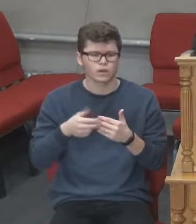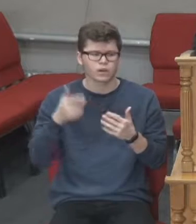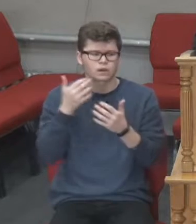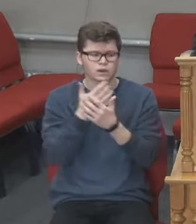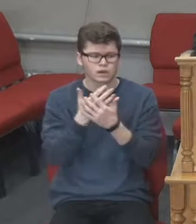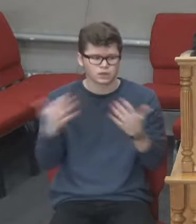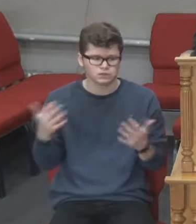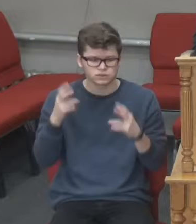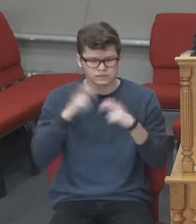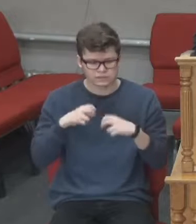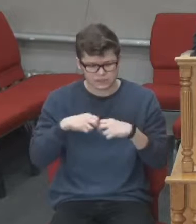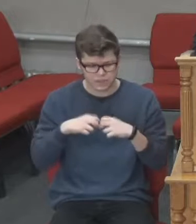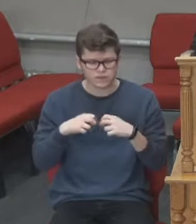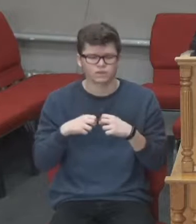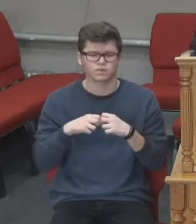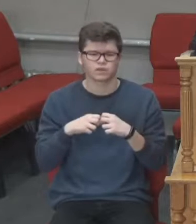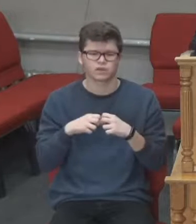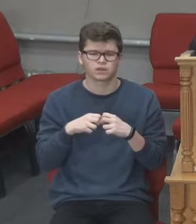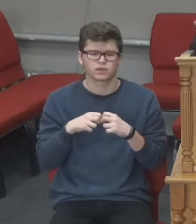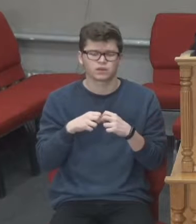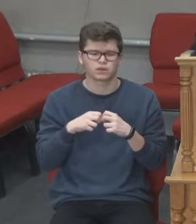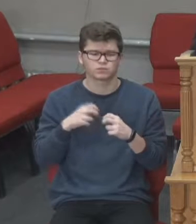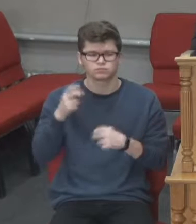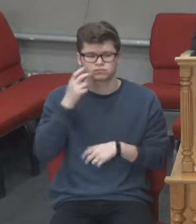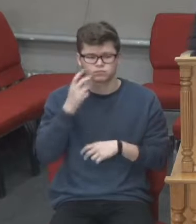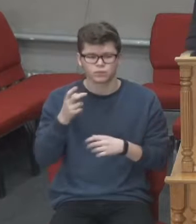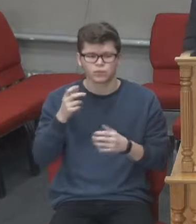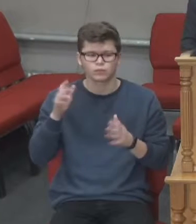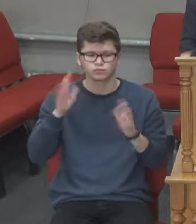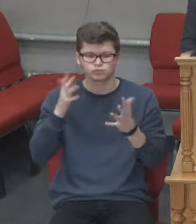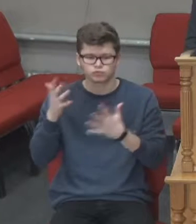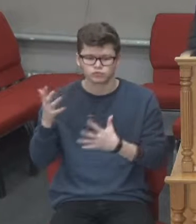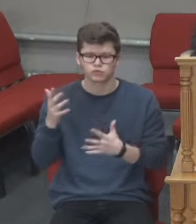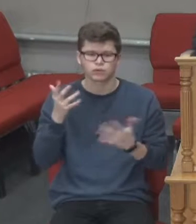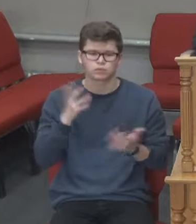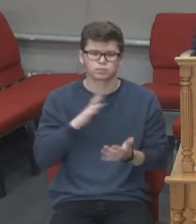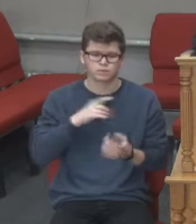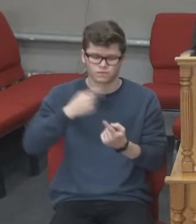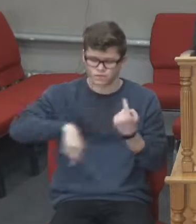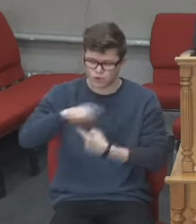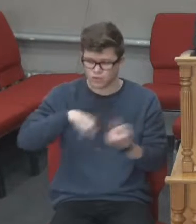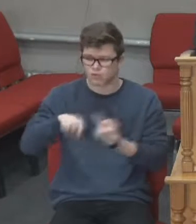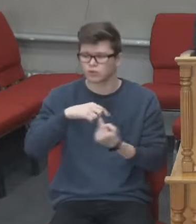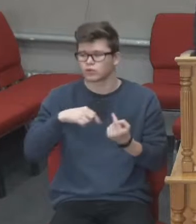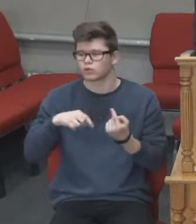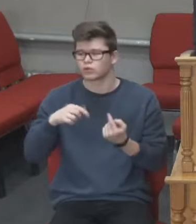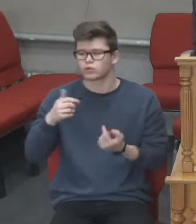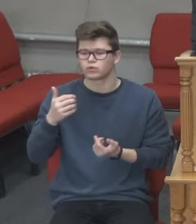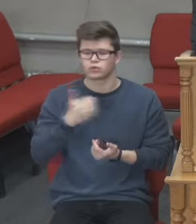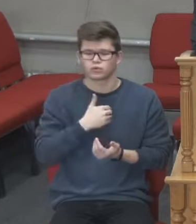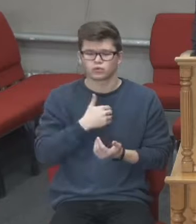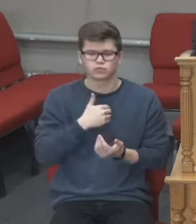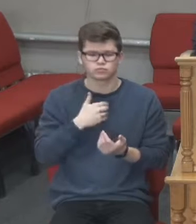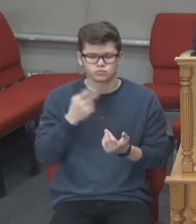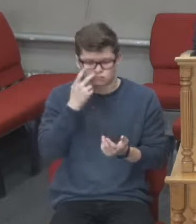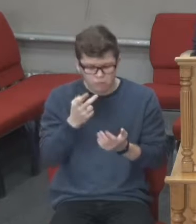дивлячись на події, котрі відбуваються навколо, хочуть побачити, де воно